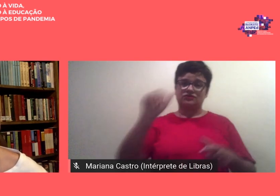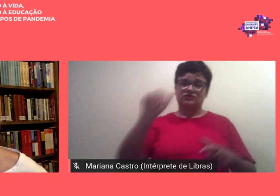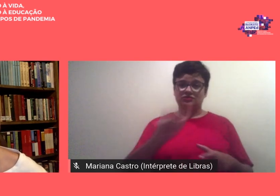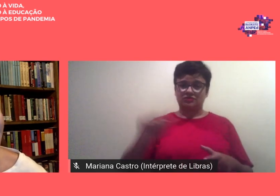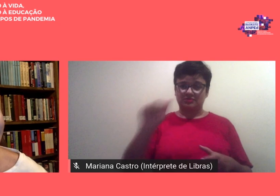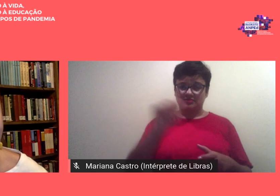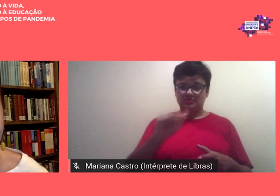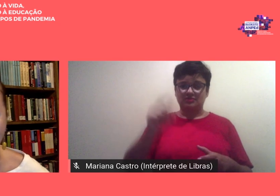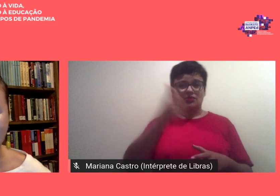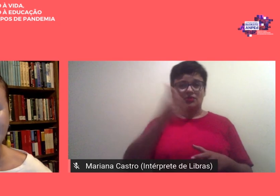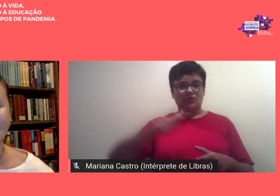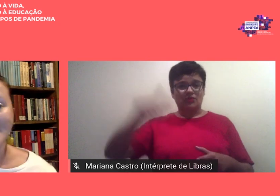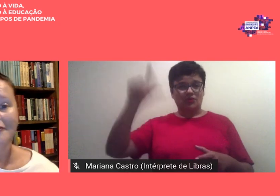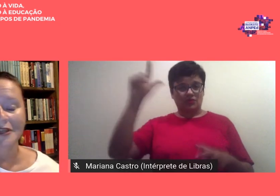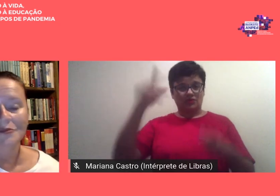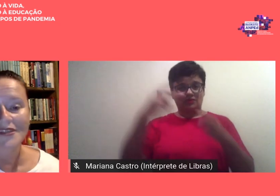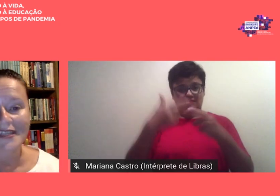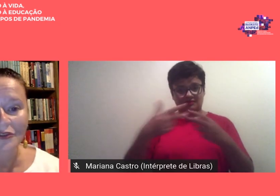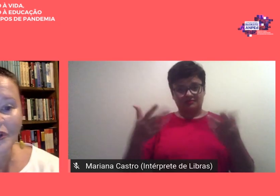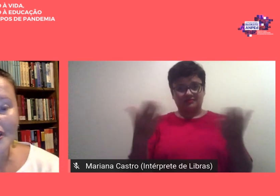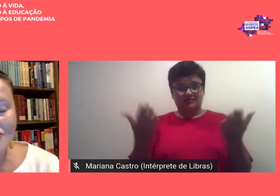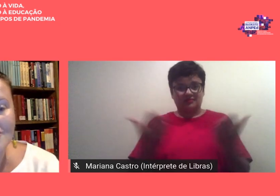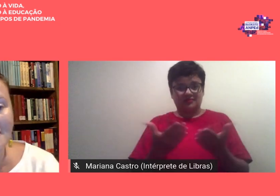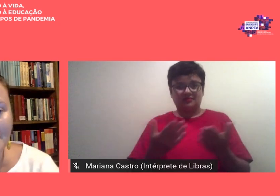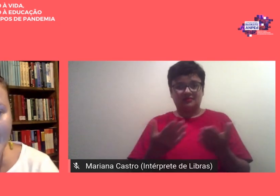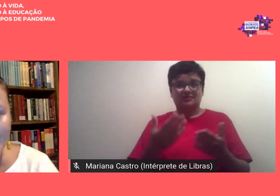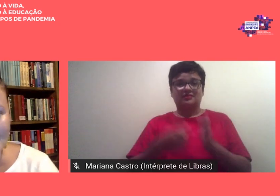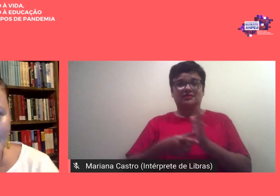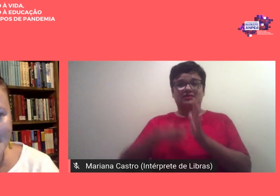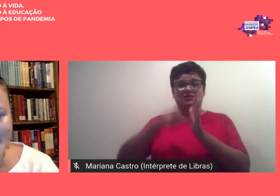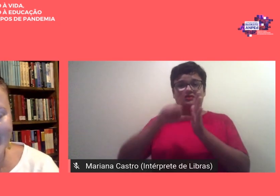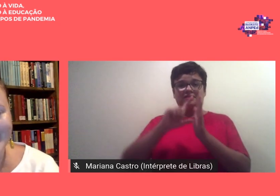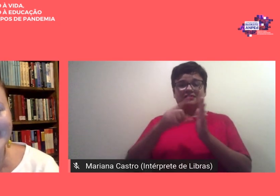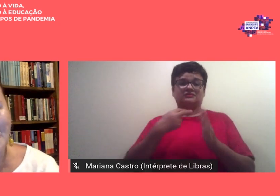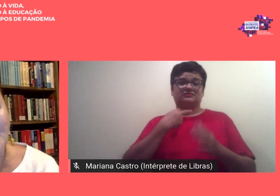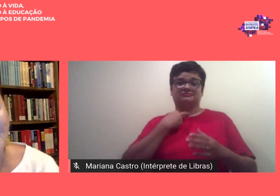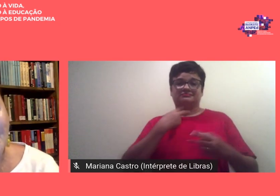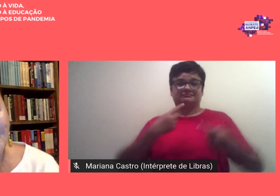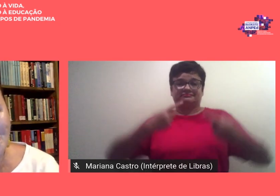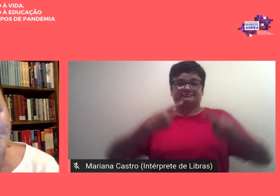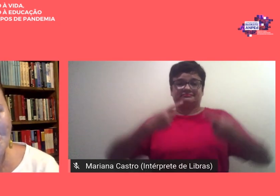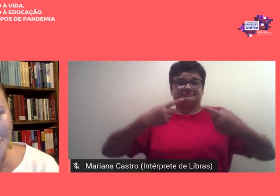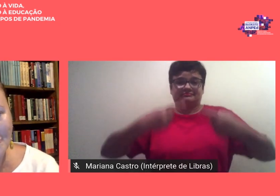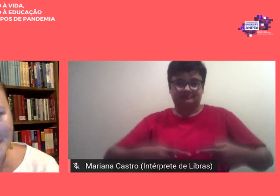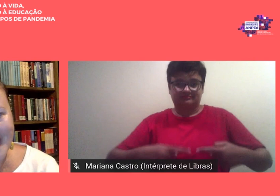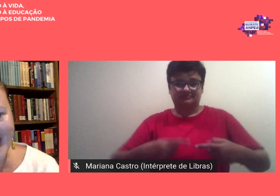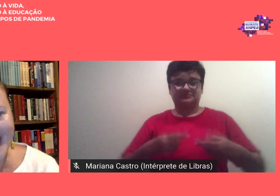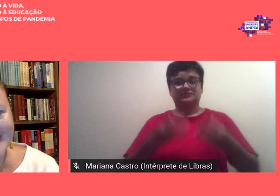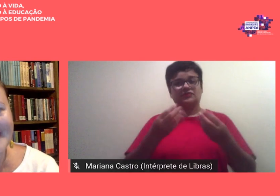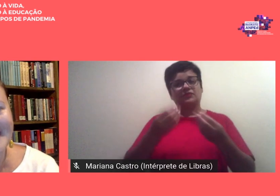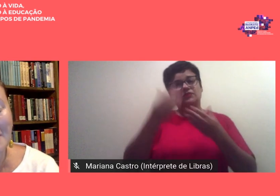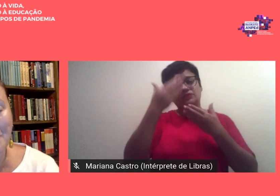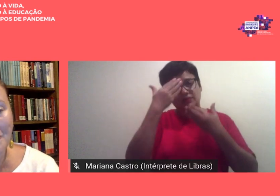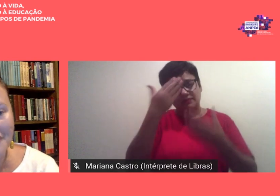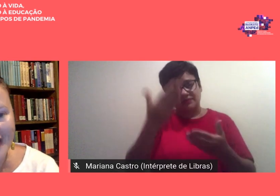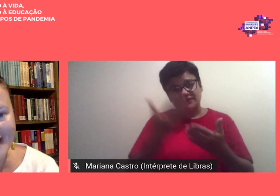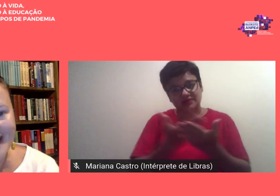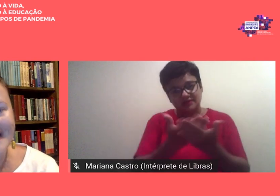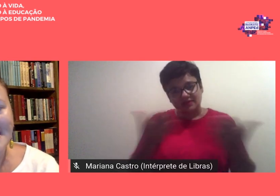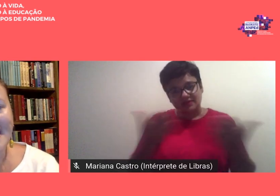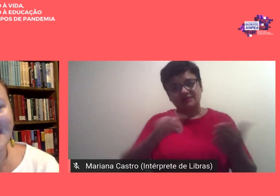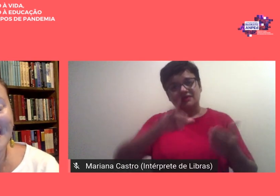outros aspectos que até então nós não havíamos sido desafiados a pensar então o nosso muito obrigado e